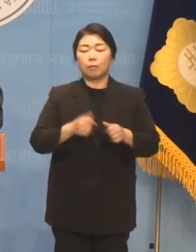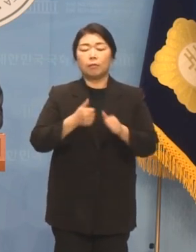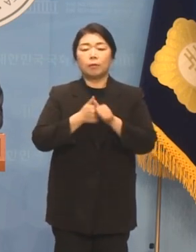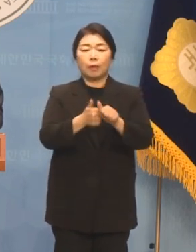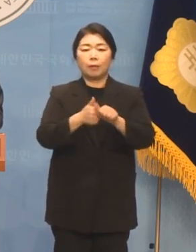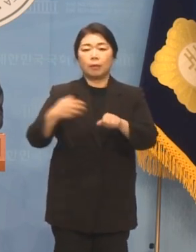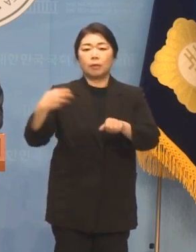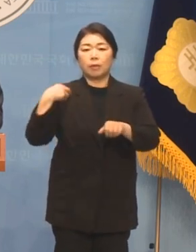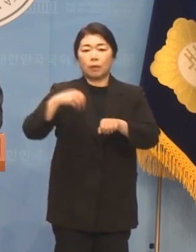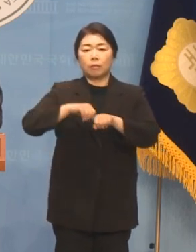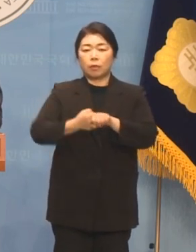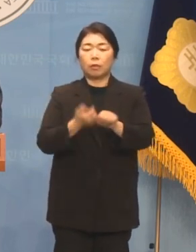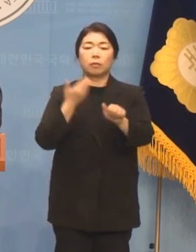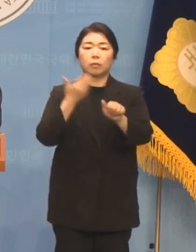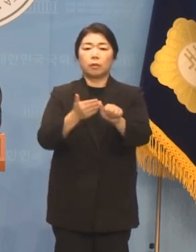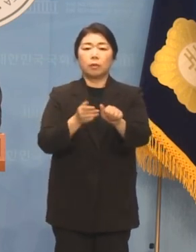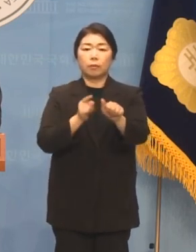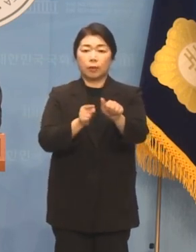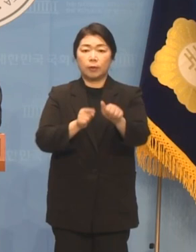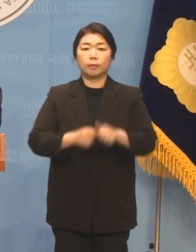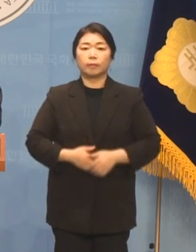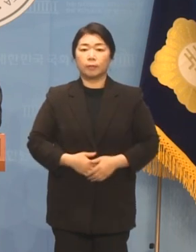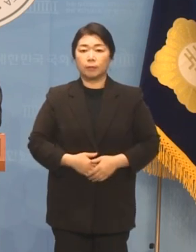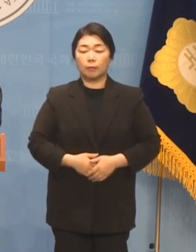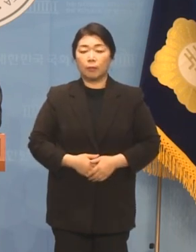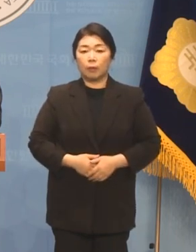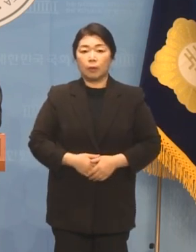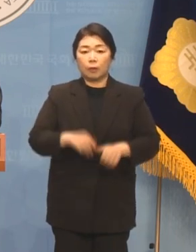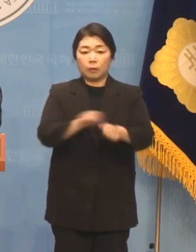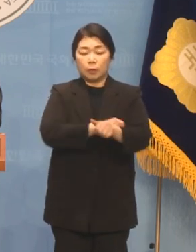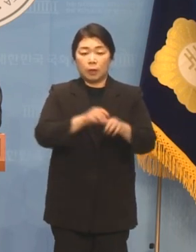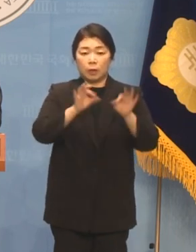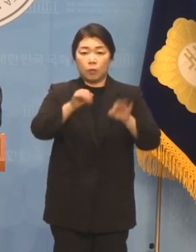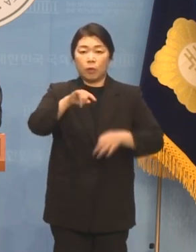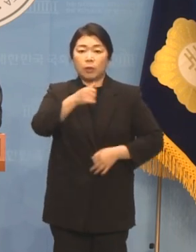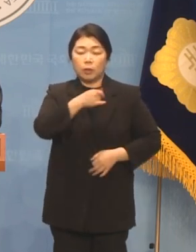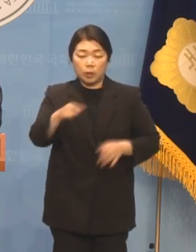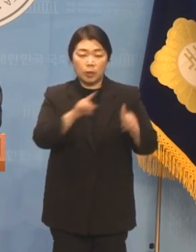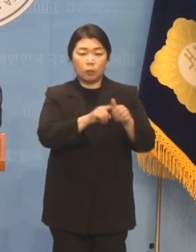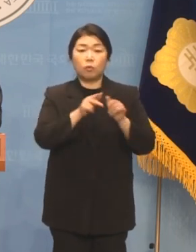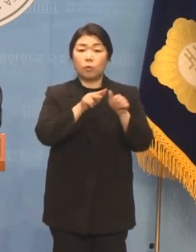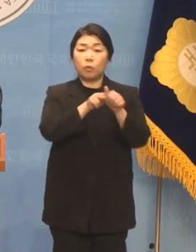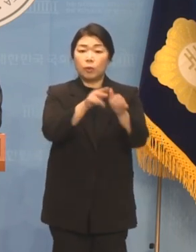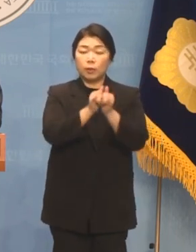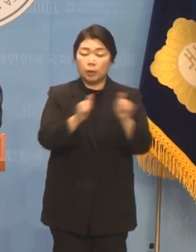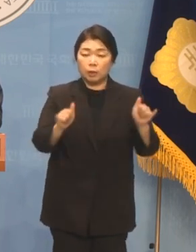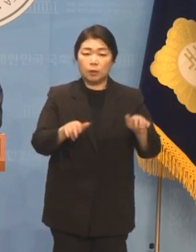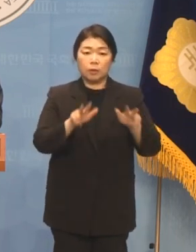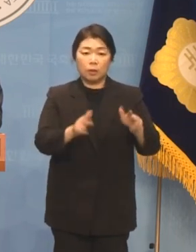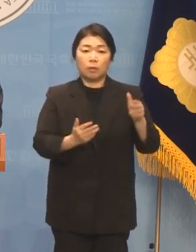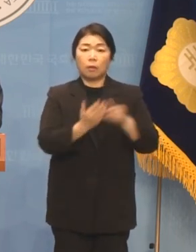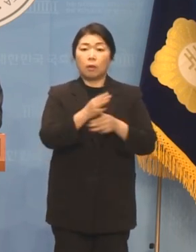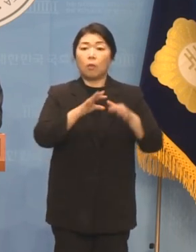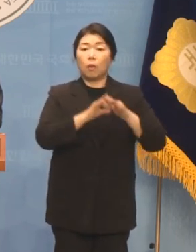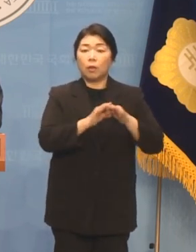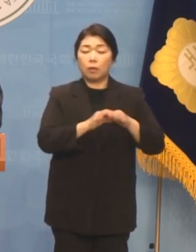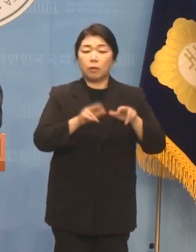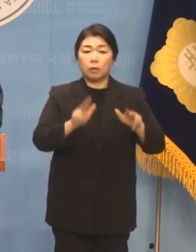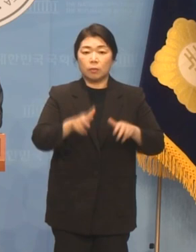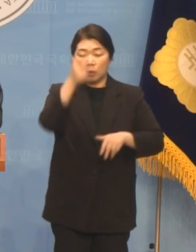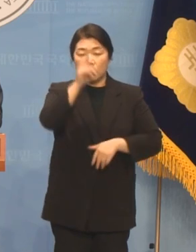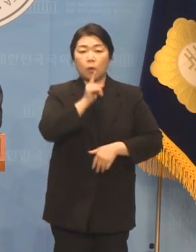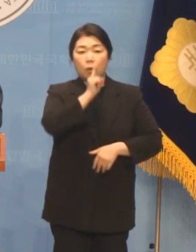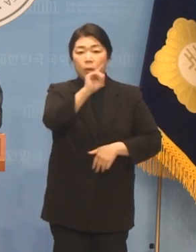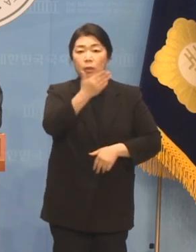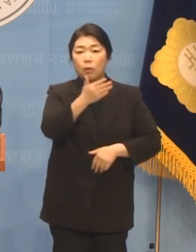책임을 물어야 할 것입니다 특히 김원희 예비후보는 이 사건과 관련해서 현재 검찰에 고발돼